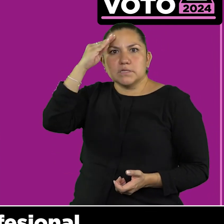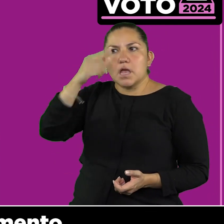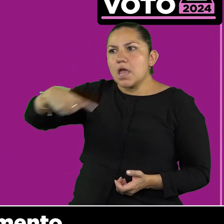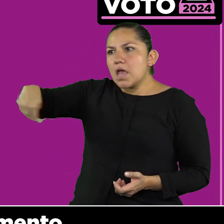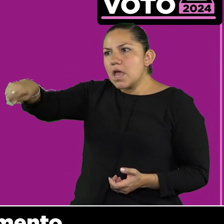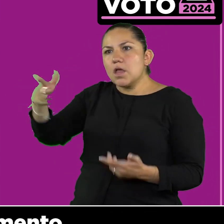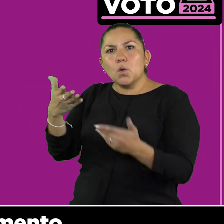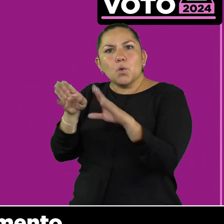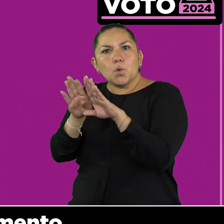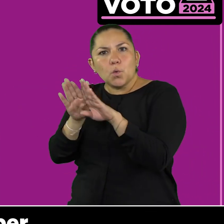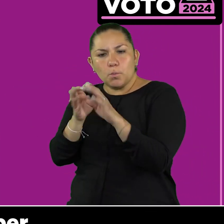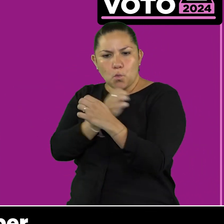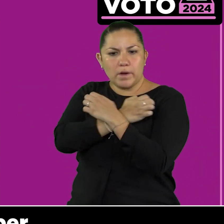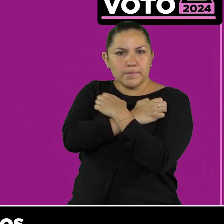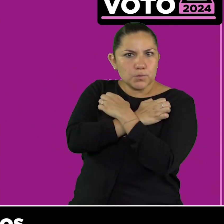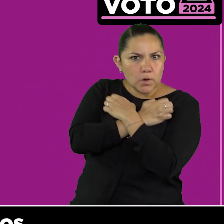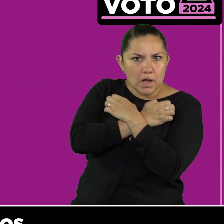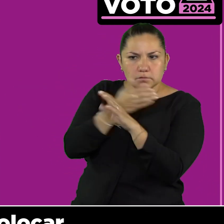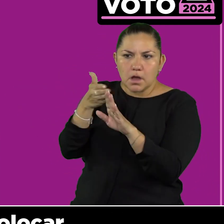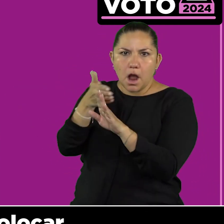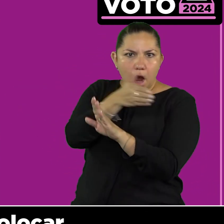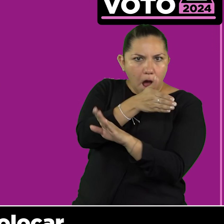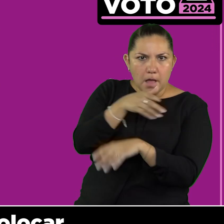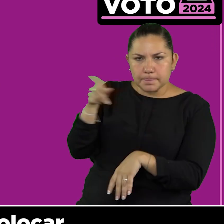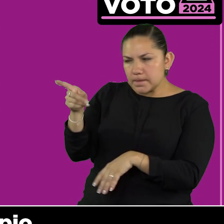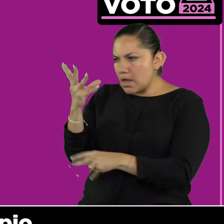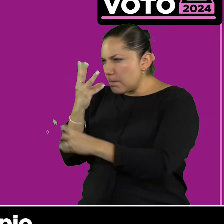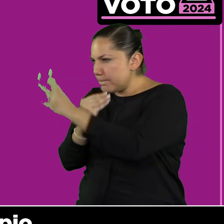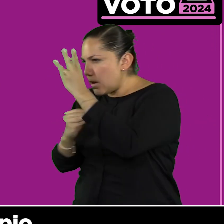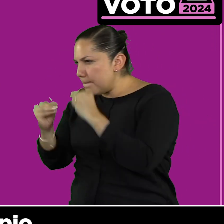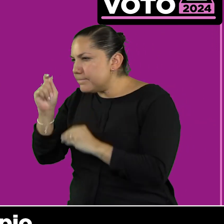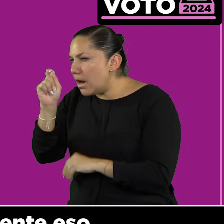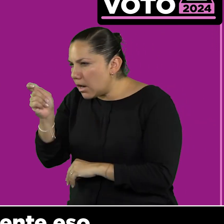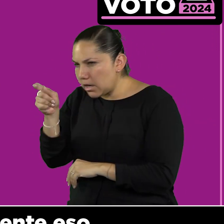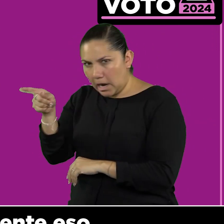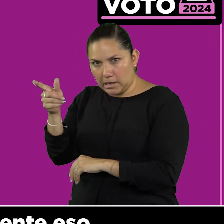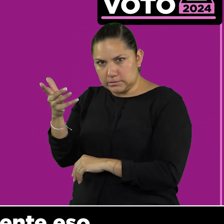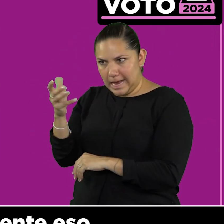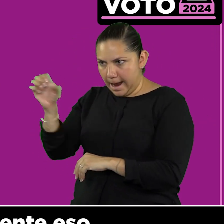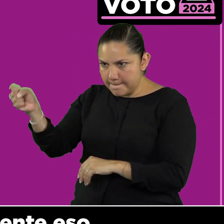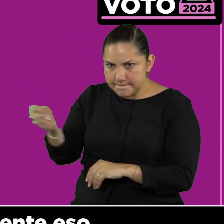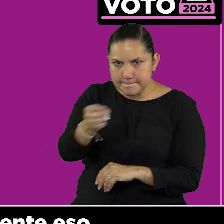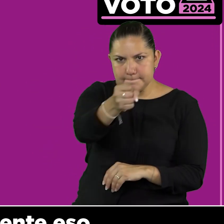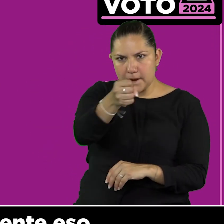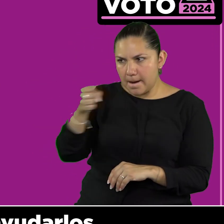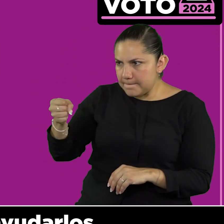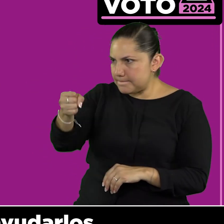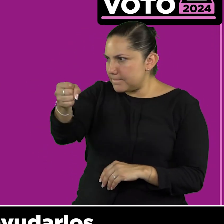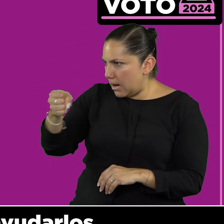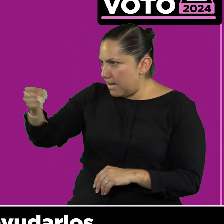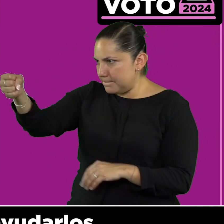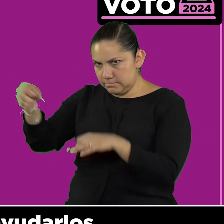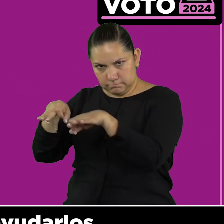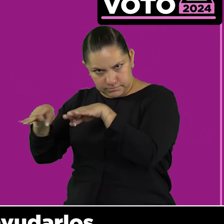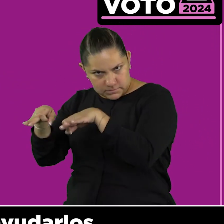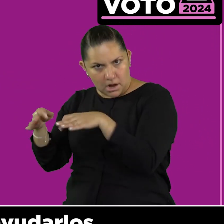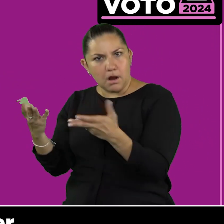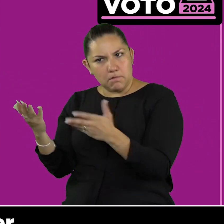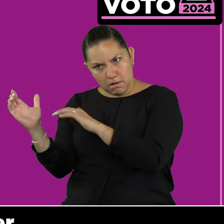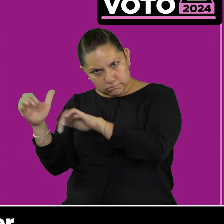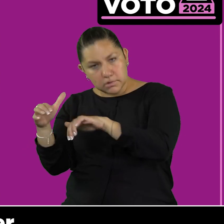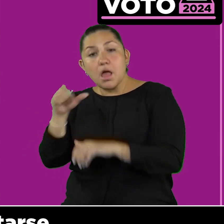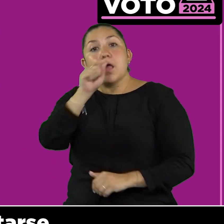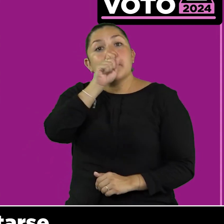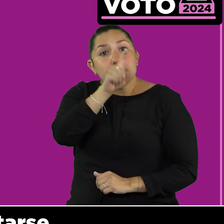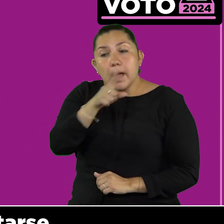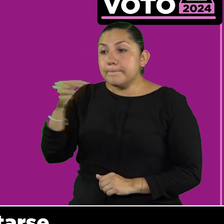profesional de ese segmento para saber dónde los podemos colocar en principio, pero no solamente eso, sino además ayudarlos